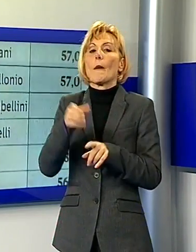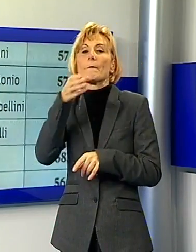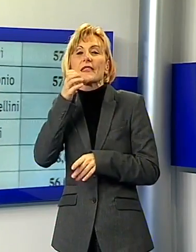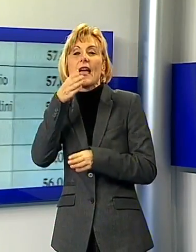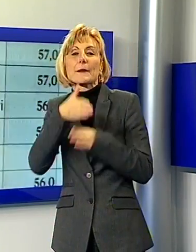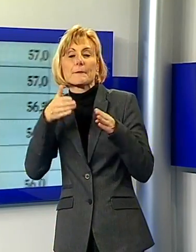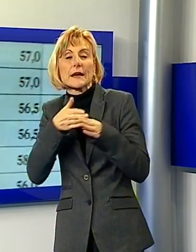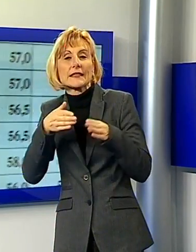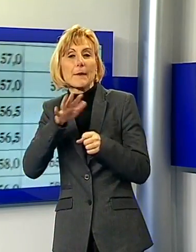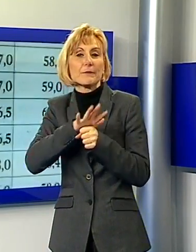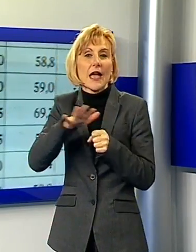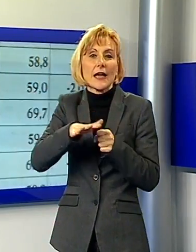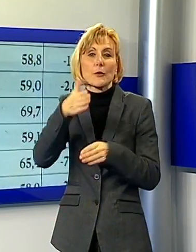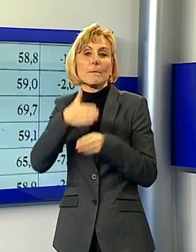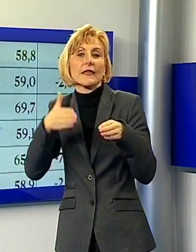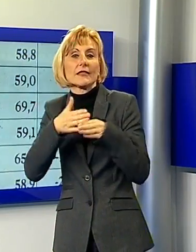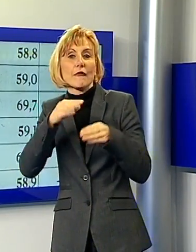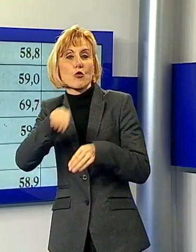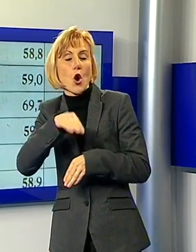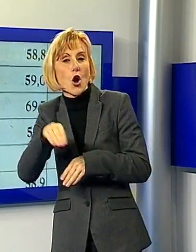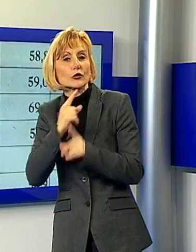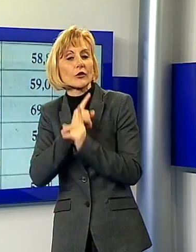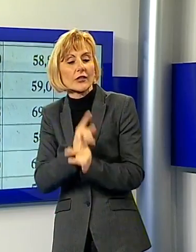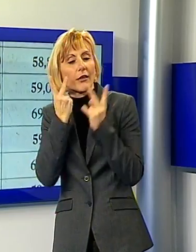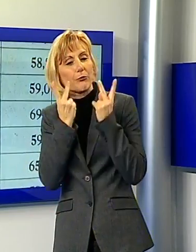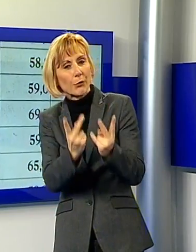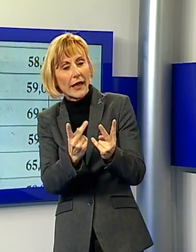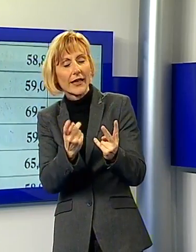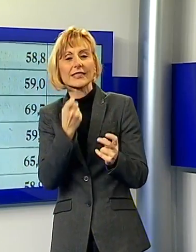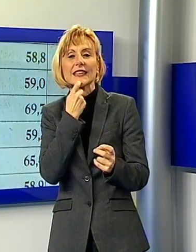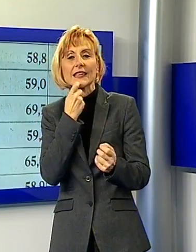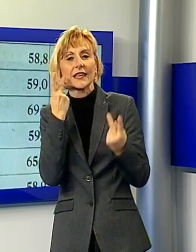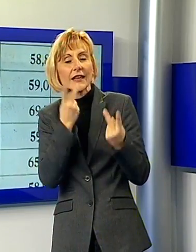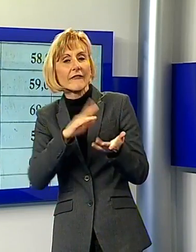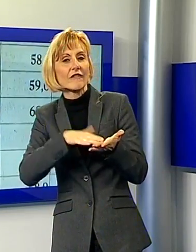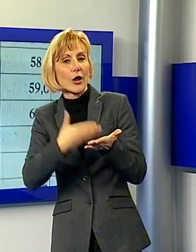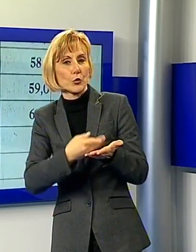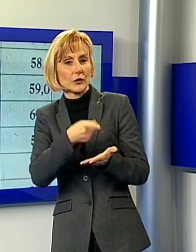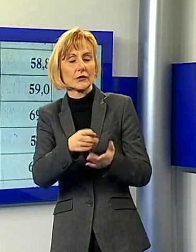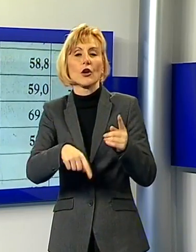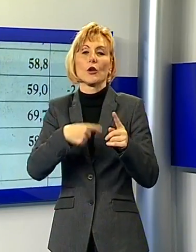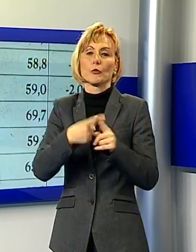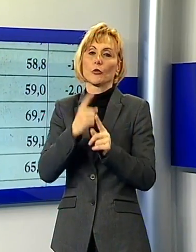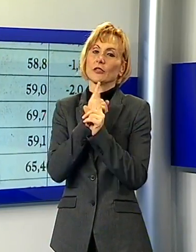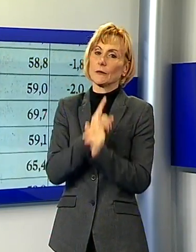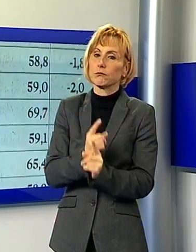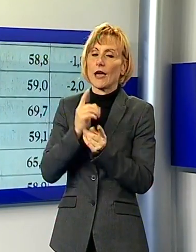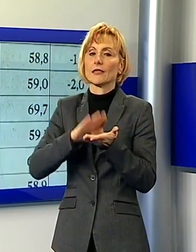vuoto, dipende dalle intenzioni con il quale lo valutiamo e anche dall'importanza che si vuole dare a questo tipo di graduatorie.